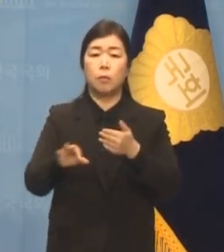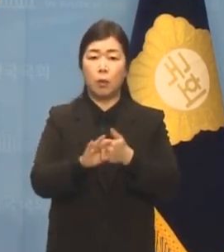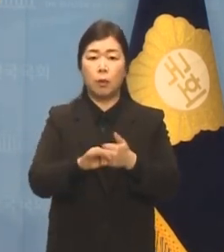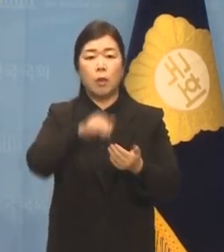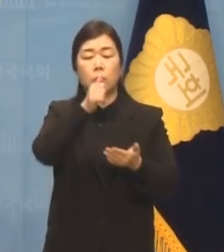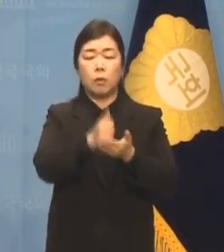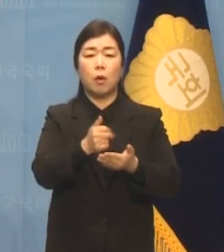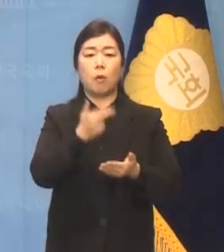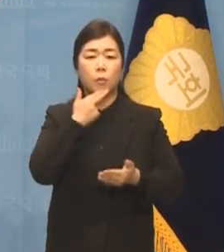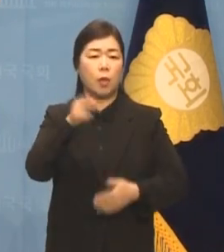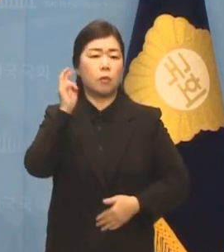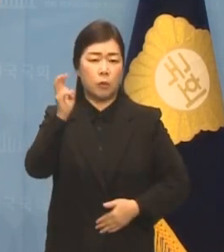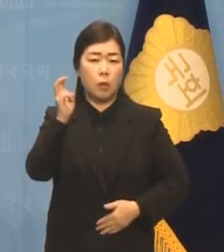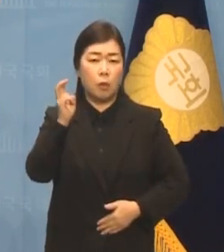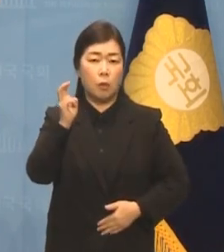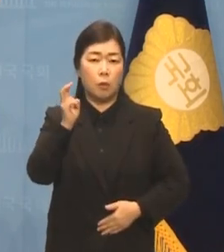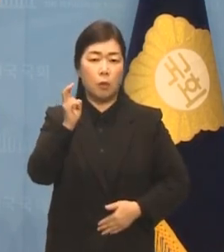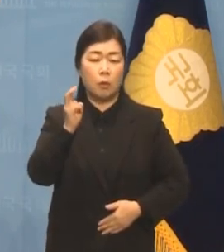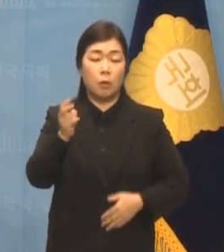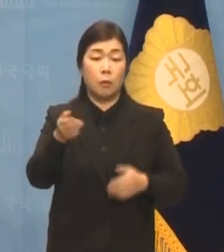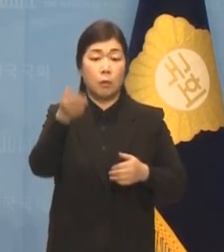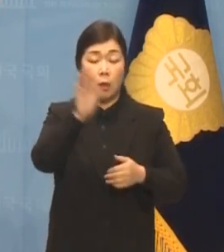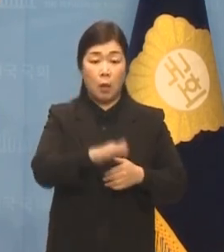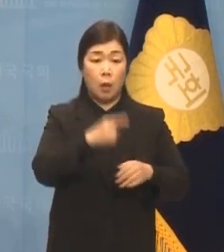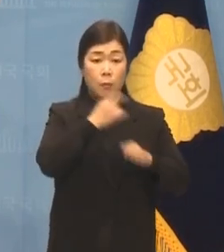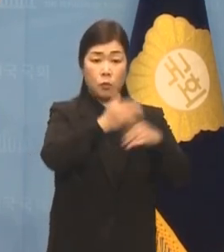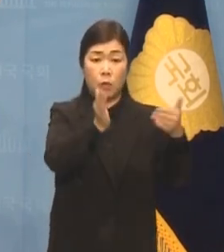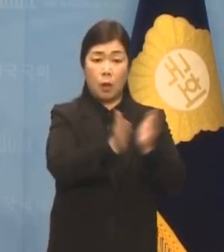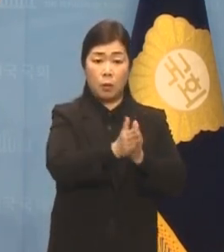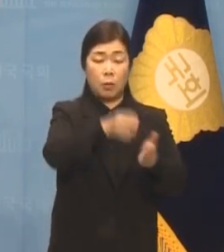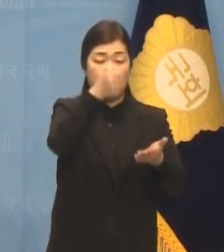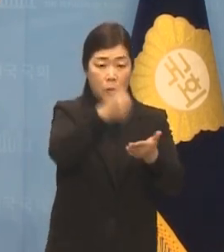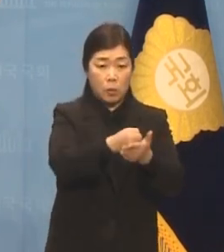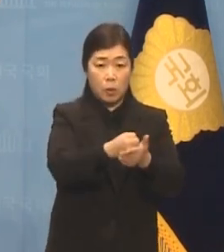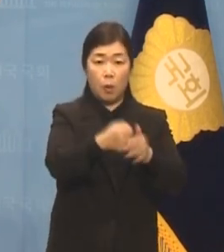그러나 당의 결정과 약속은 무시되었습니다.